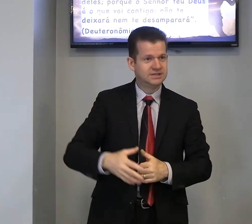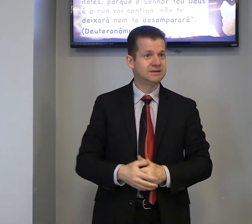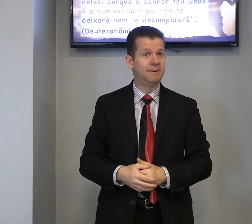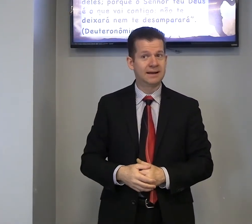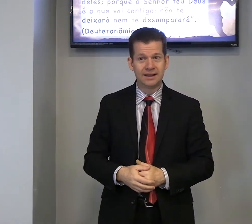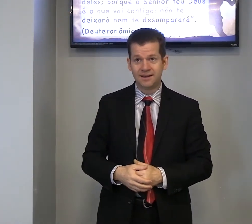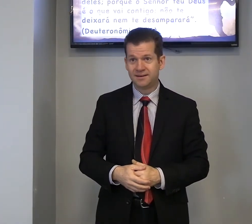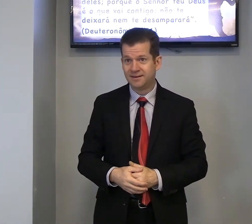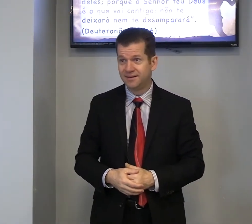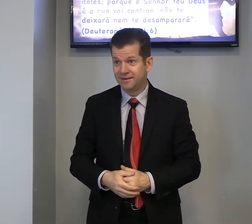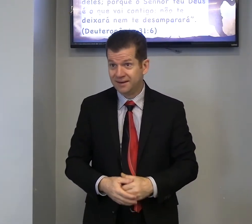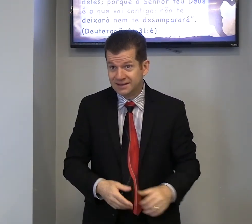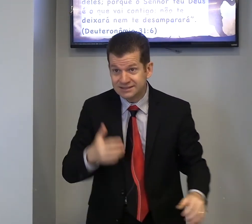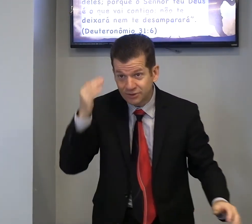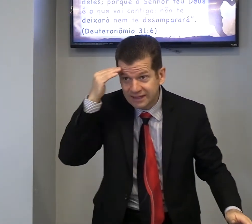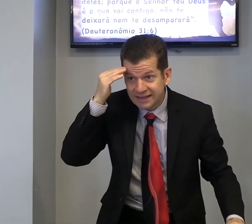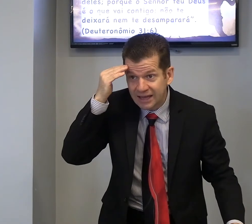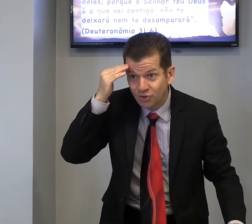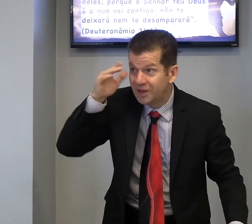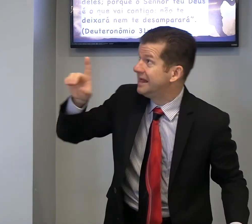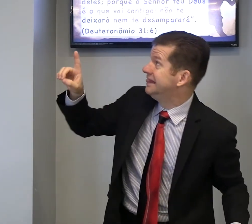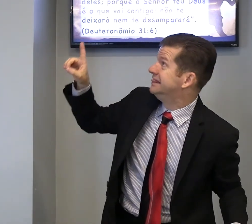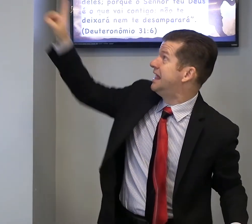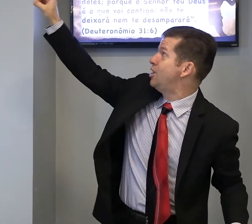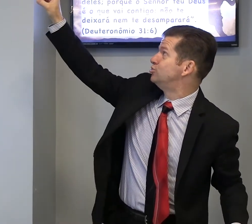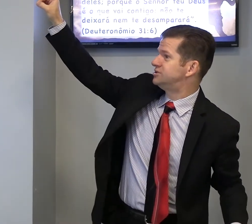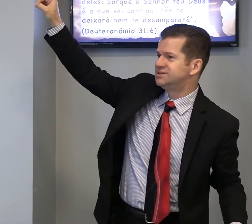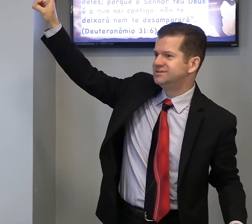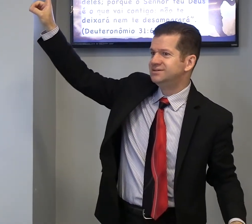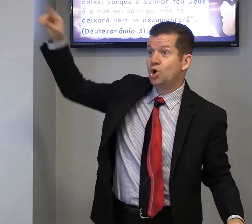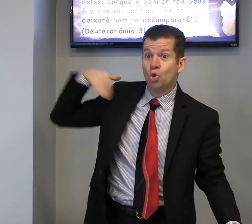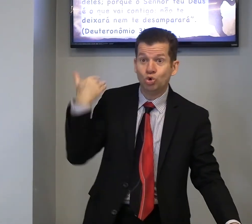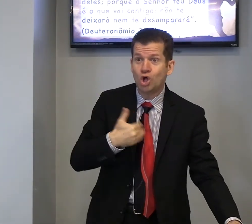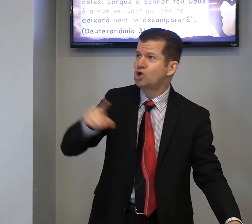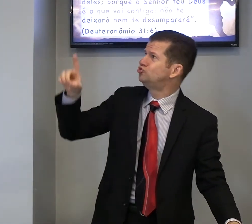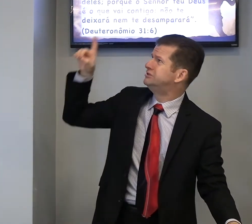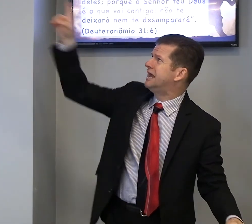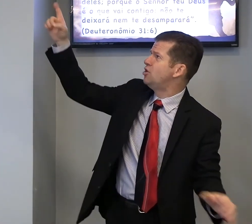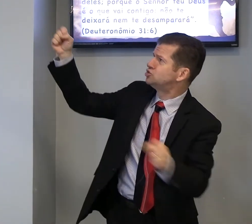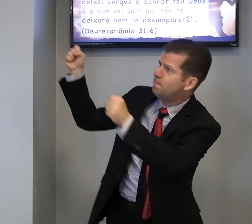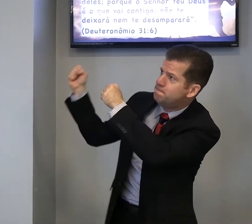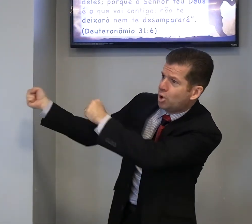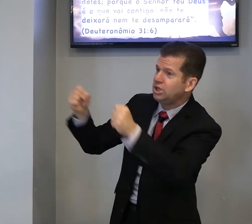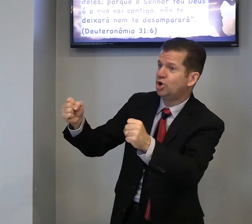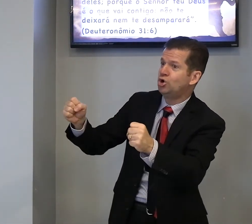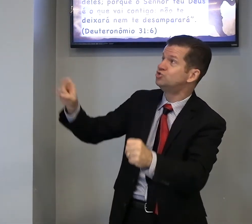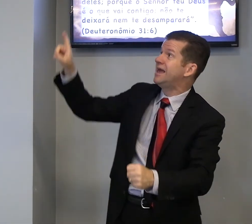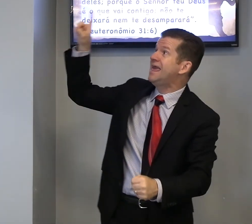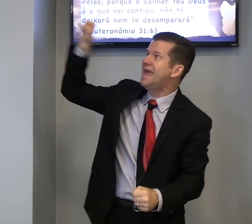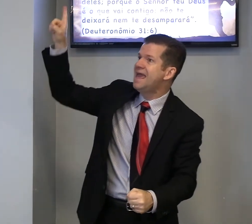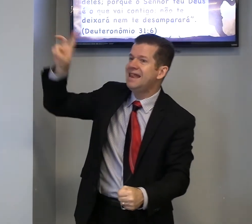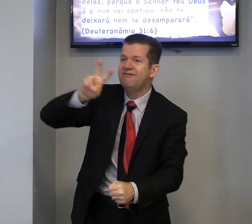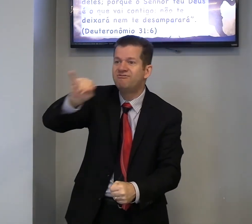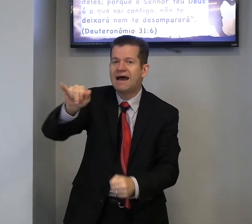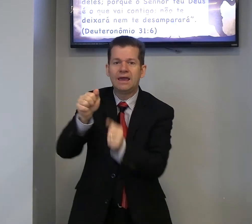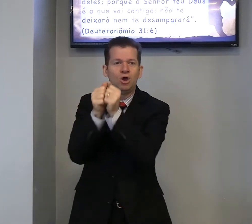desamparará, estão entendendo? Deus, o nosso Deus, poderoso, Ele, vai,